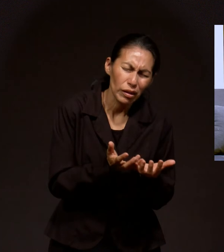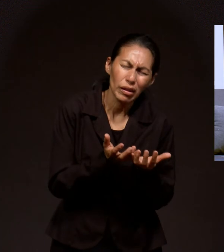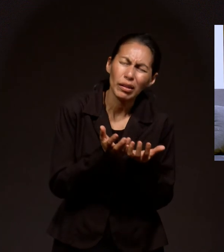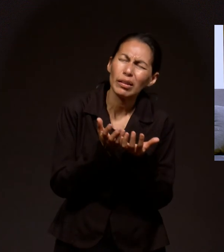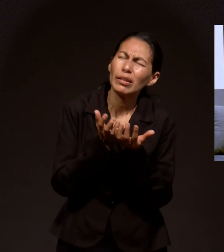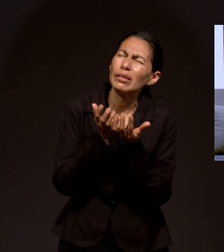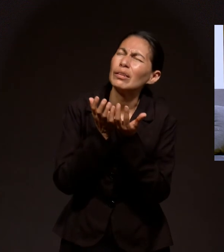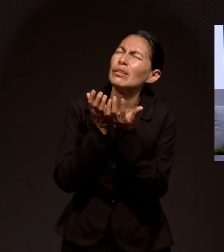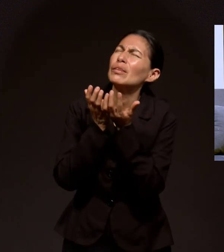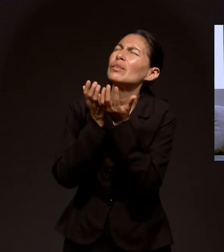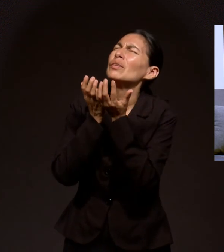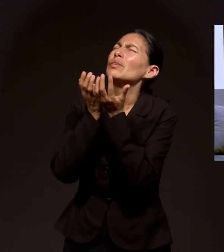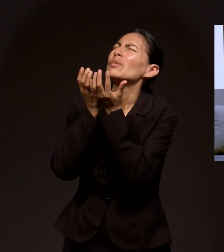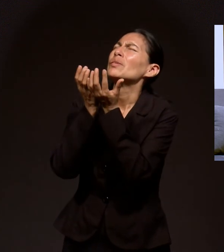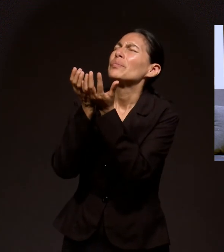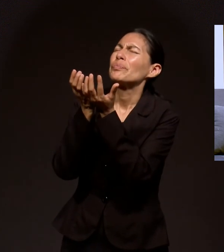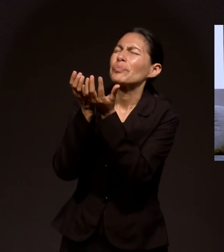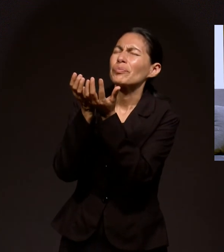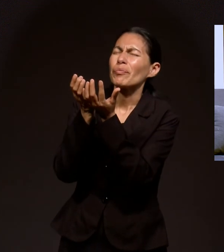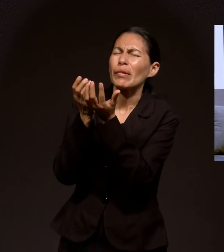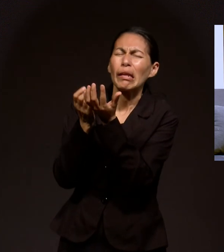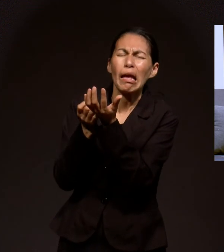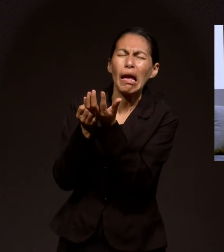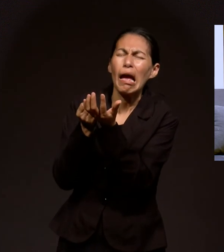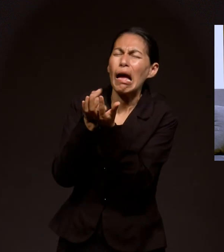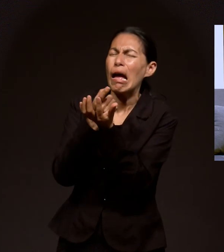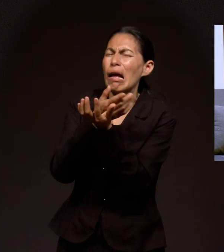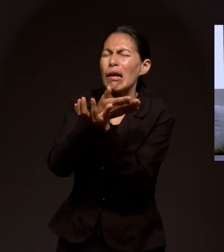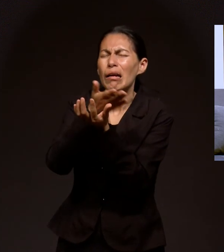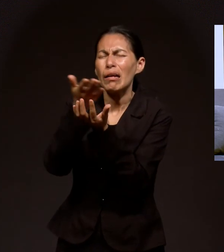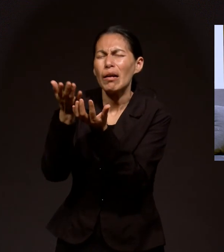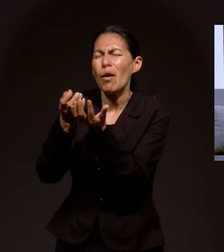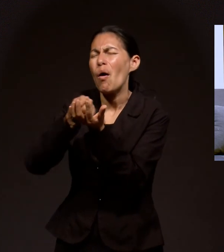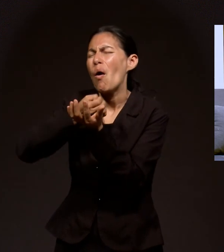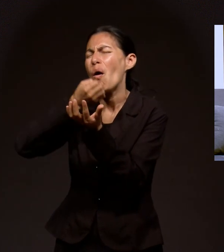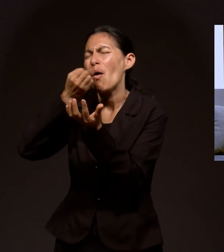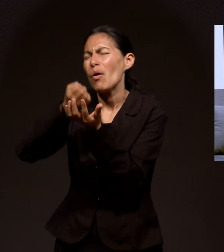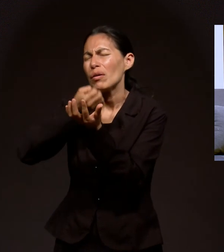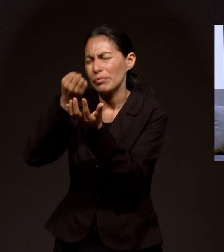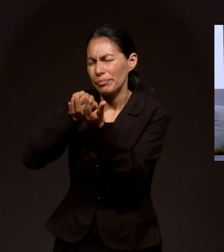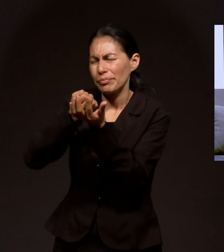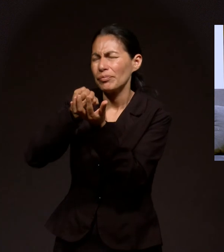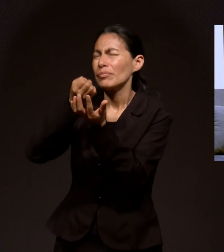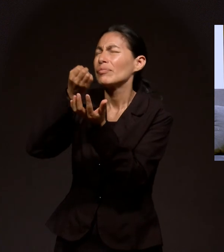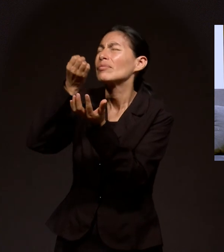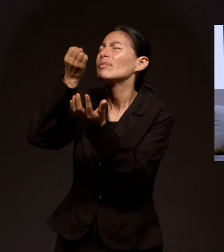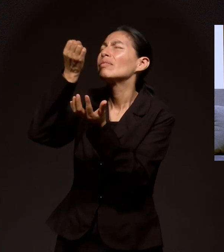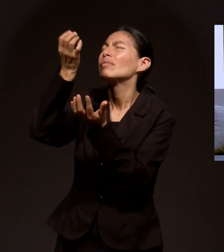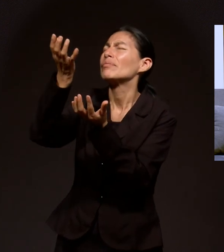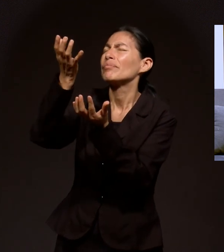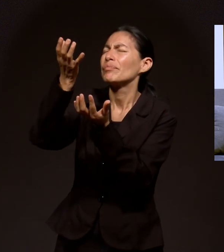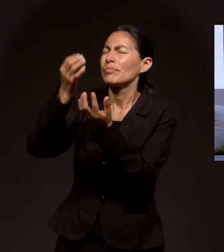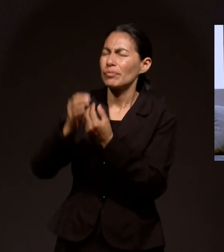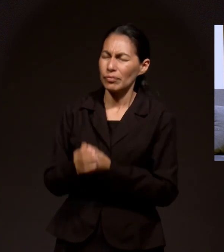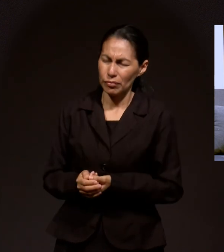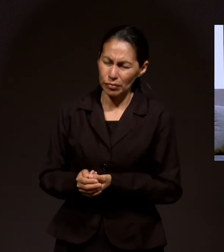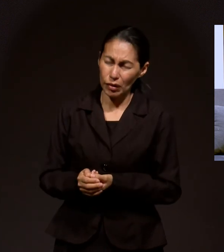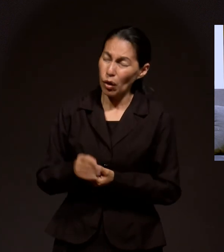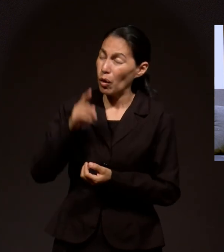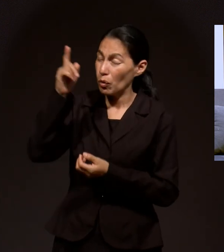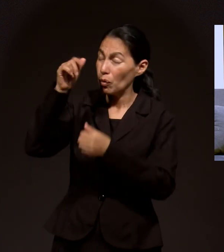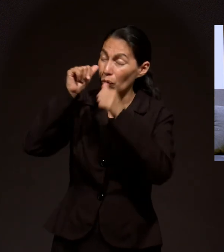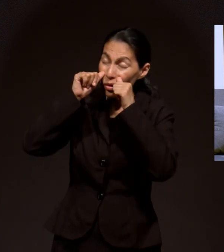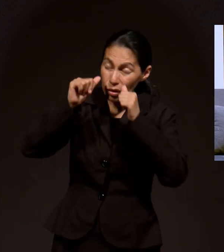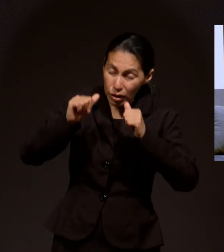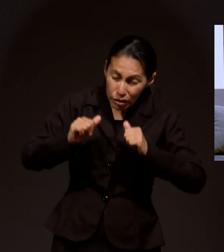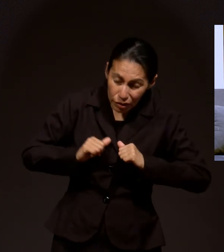Para que alguien Tenga La nobleza De orar Señor Por eso Te agradecemos Porque tú eres Un Dios Maravilloso Que